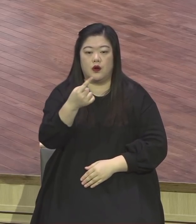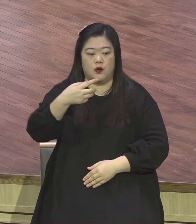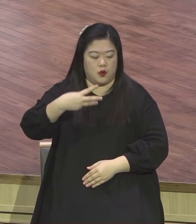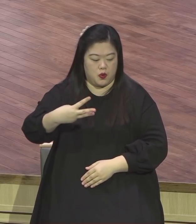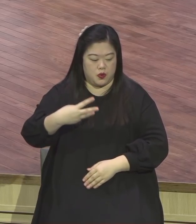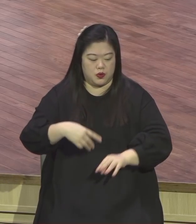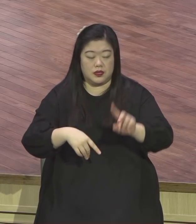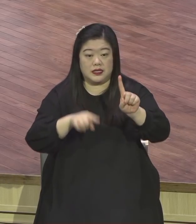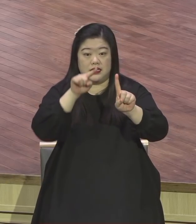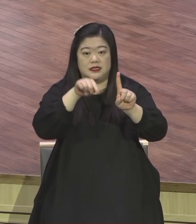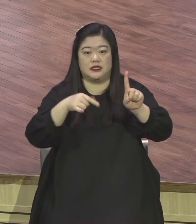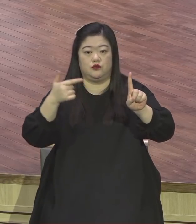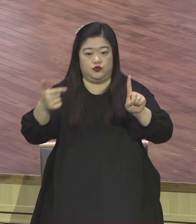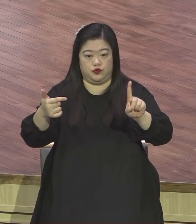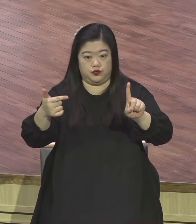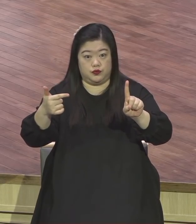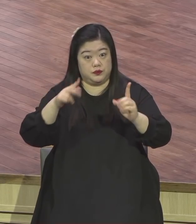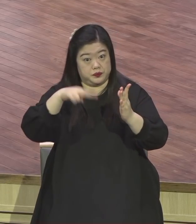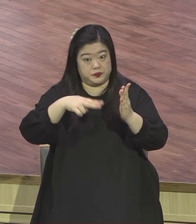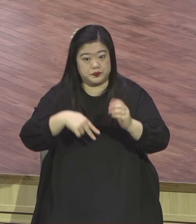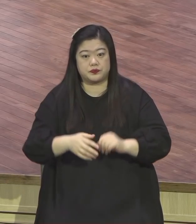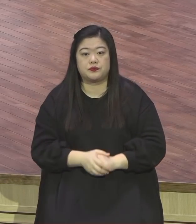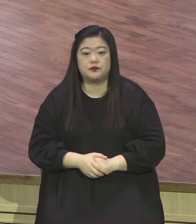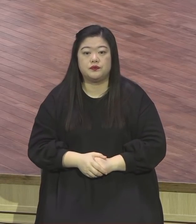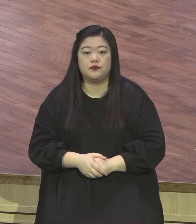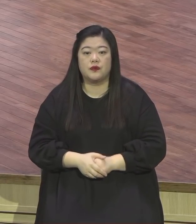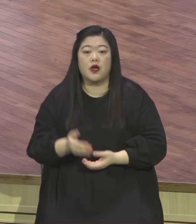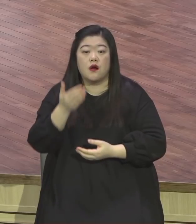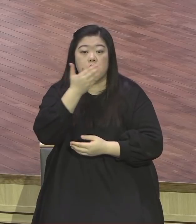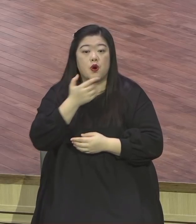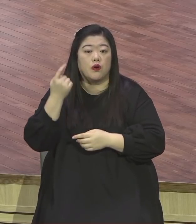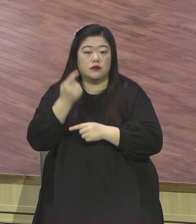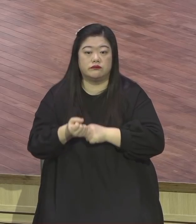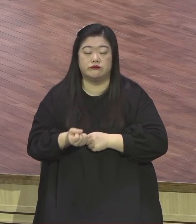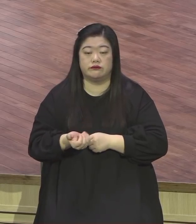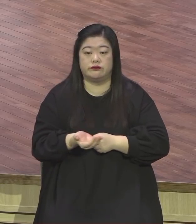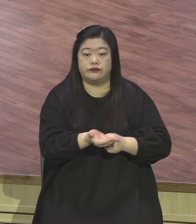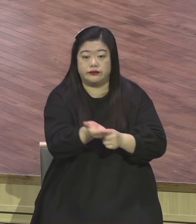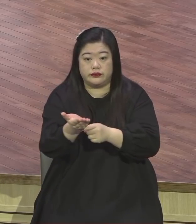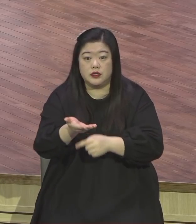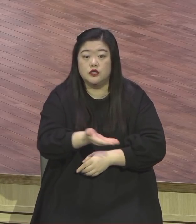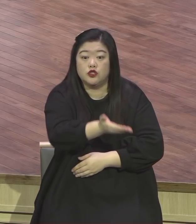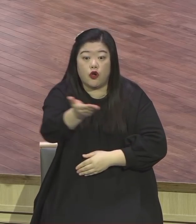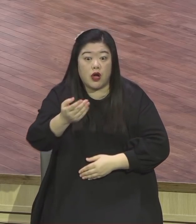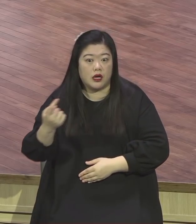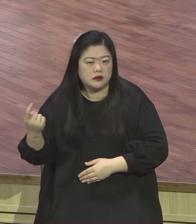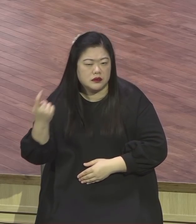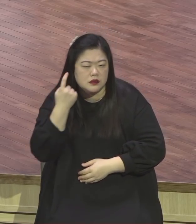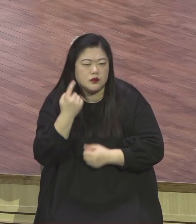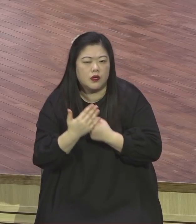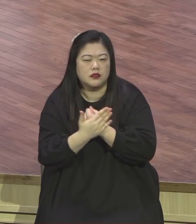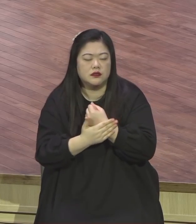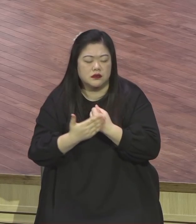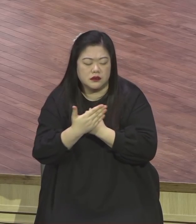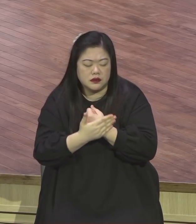이미 너희에게 이름해 너희가 듣고 참으로 하나님의 은혜를 깨달은 날부터 그래서